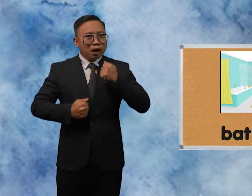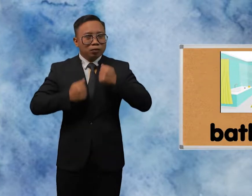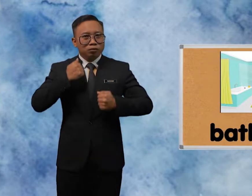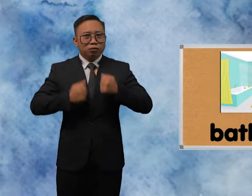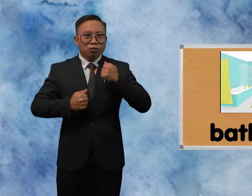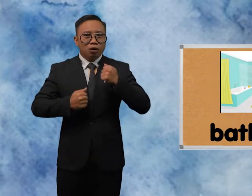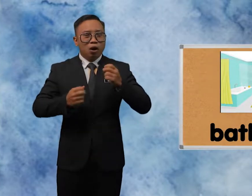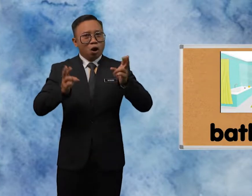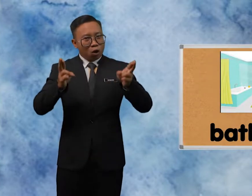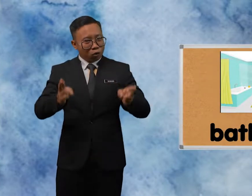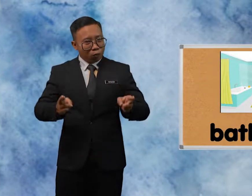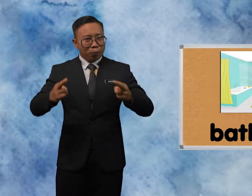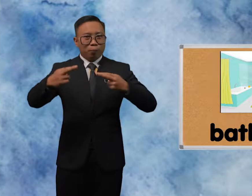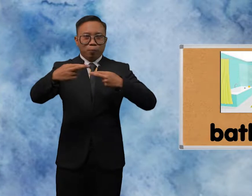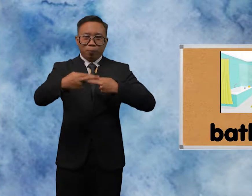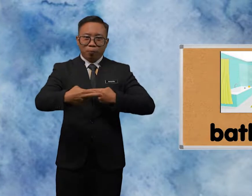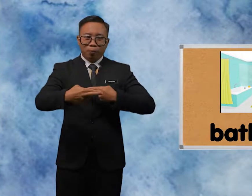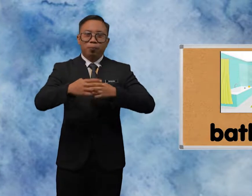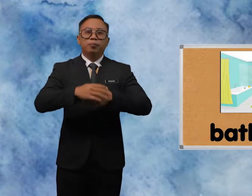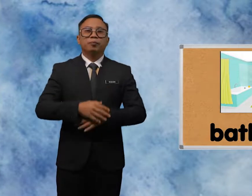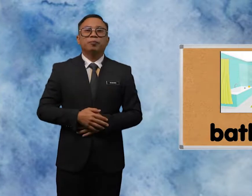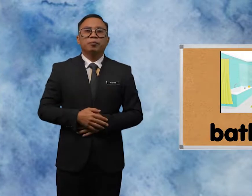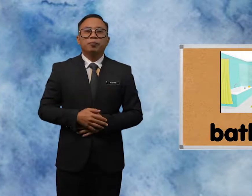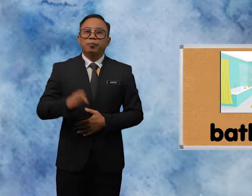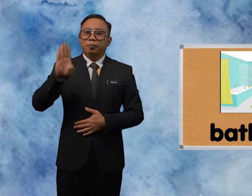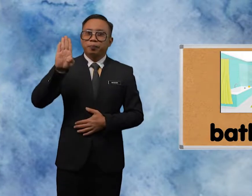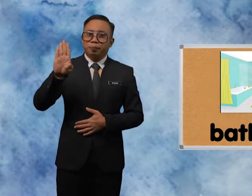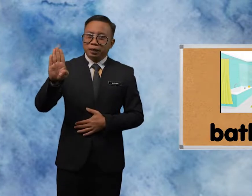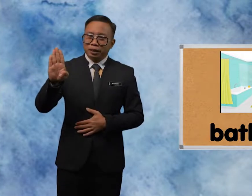Classroom. Busroom. B.